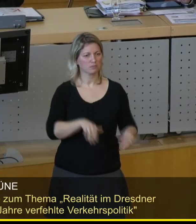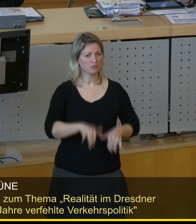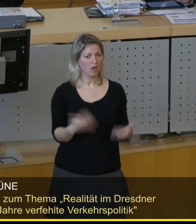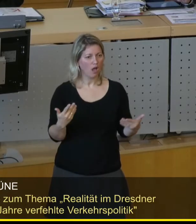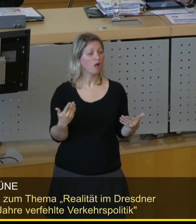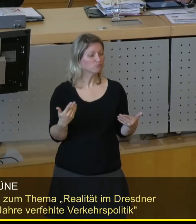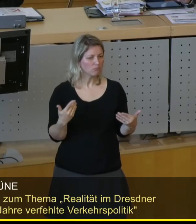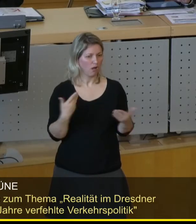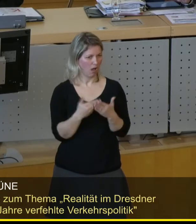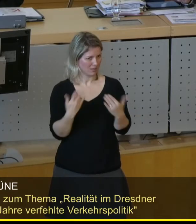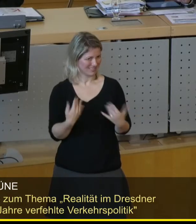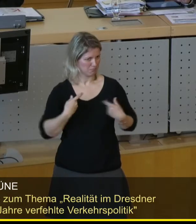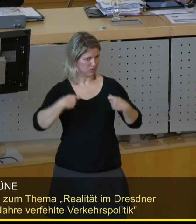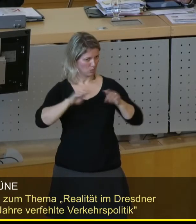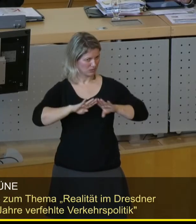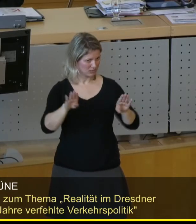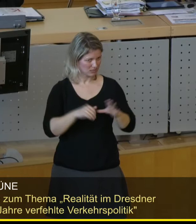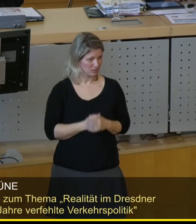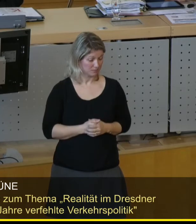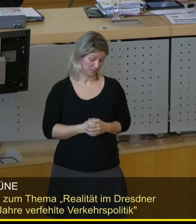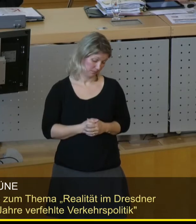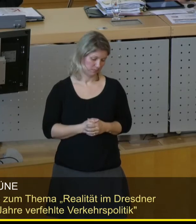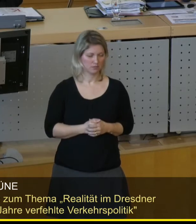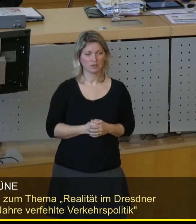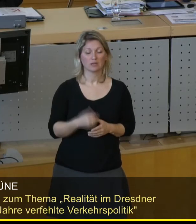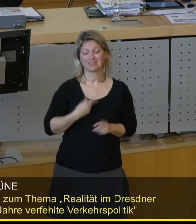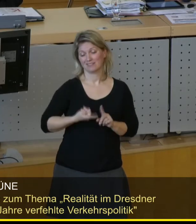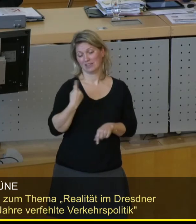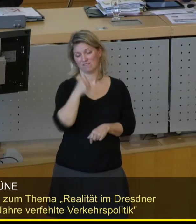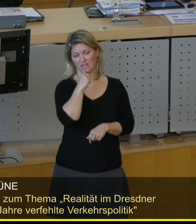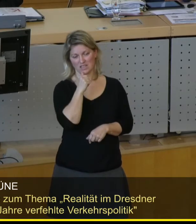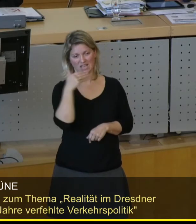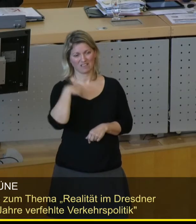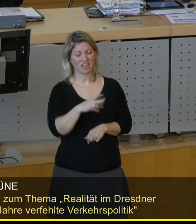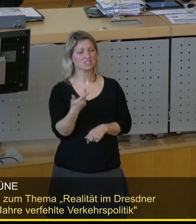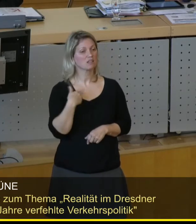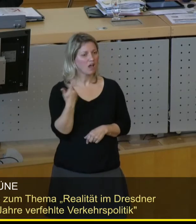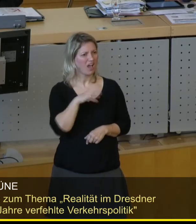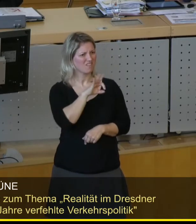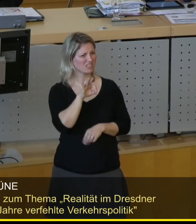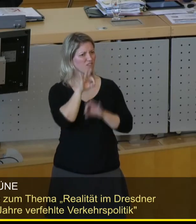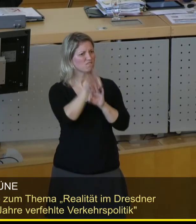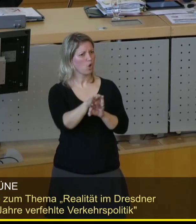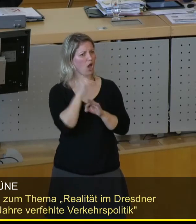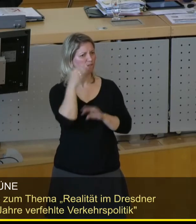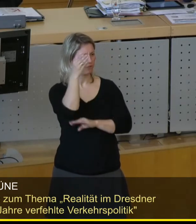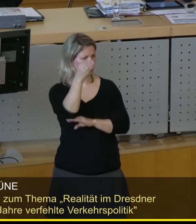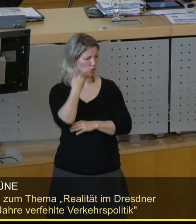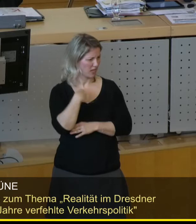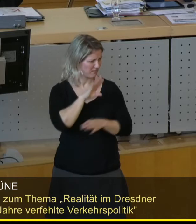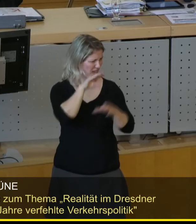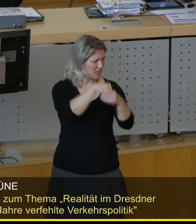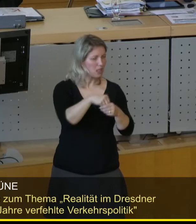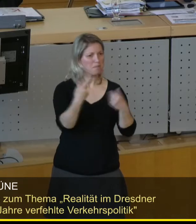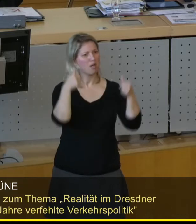jetzt nicht gebaut wird. Sehr geehrter Herr Zastrow, ich war am letzten Freitag bei Fridays for Future und da gab es viele interessante Plakate. Da stand drauf, mehr